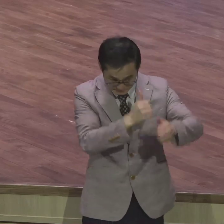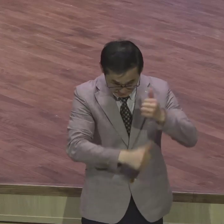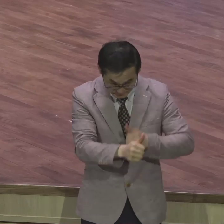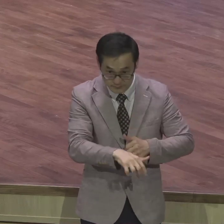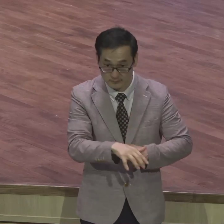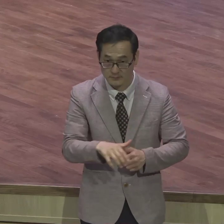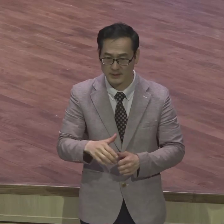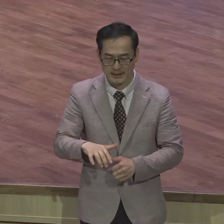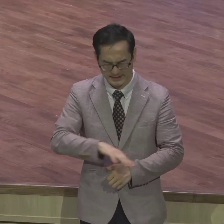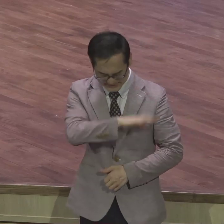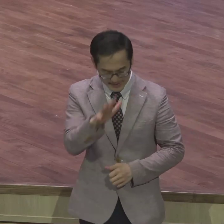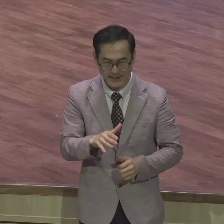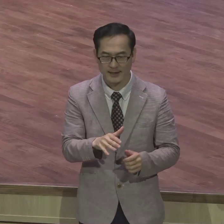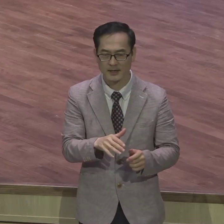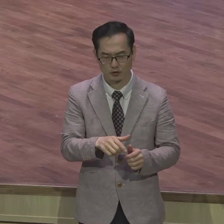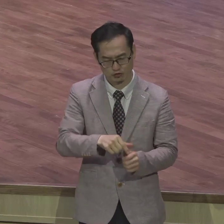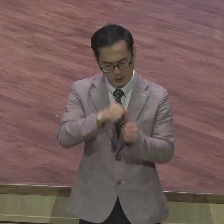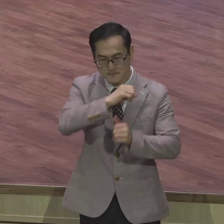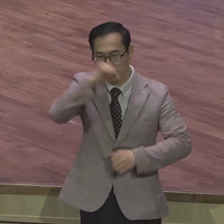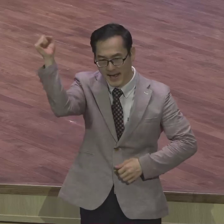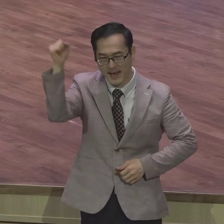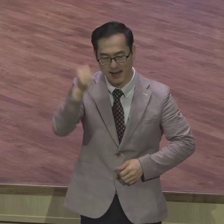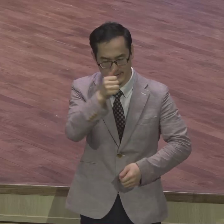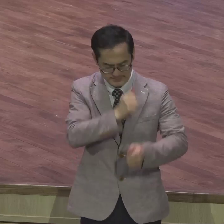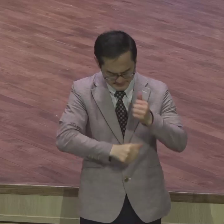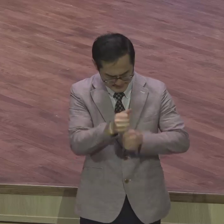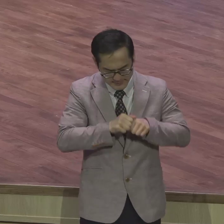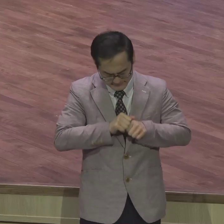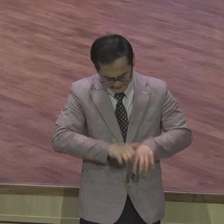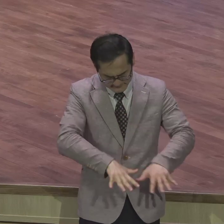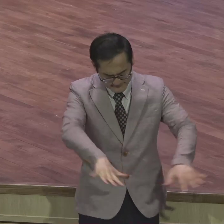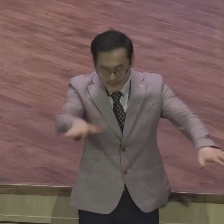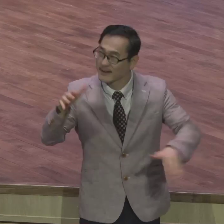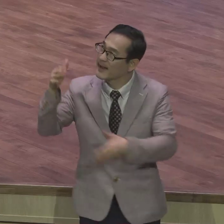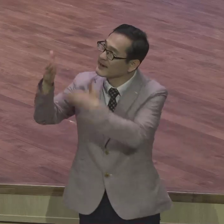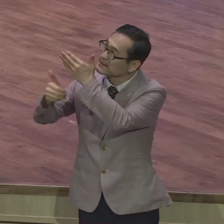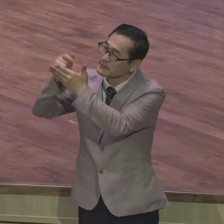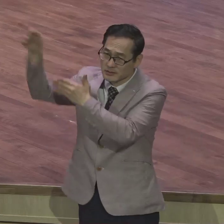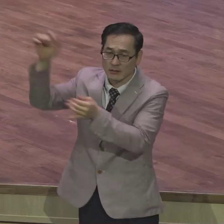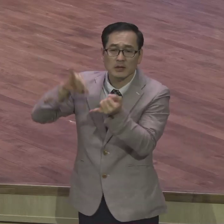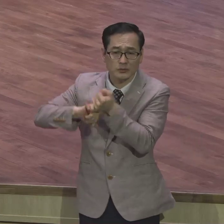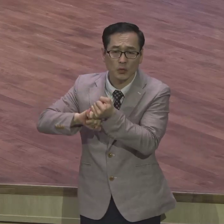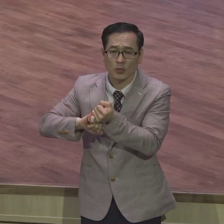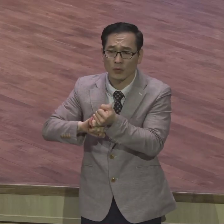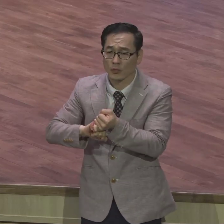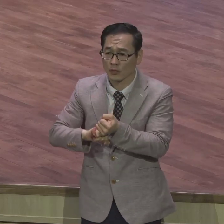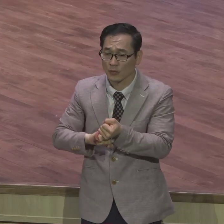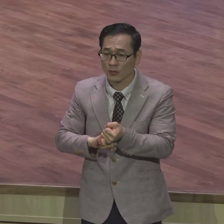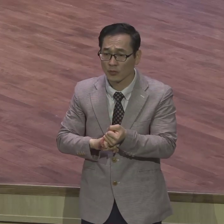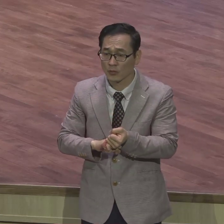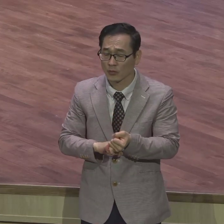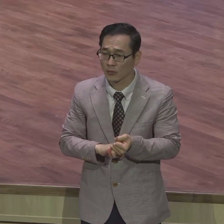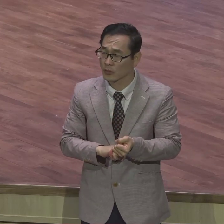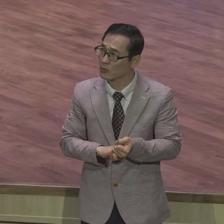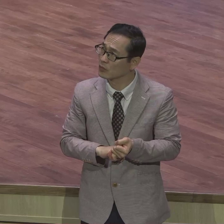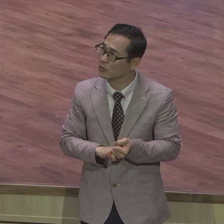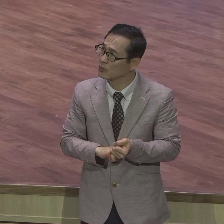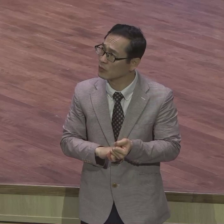구원을 그렇게 받게 된다고 한 약속의 말씀을 하나님이 하셨는데 하나님이 선택하신